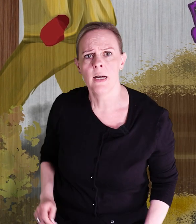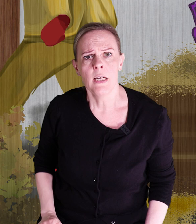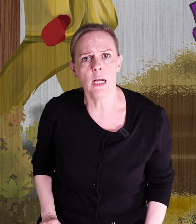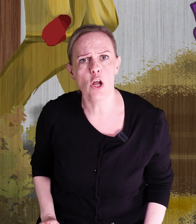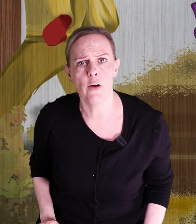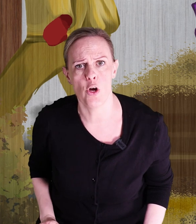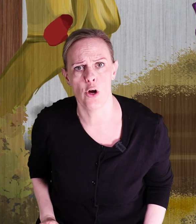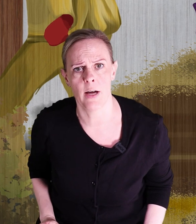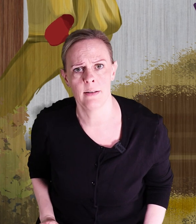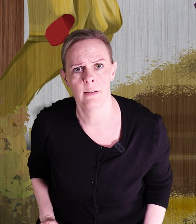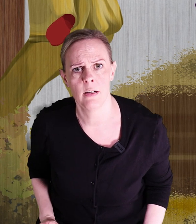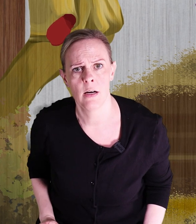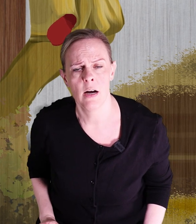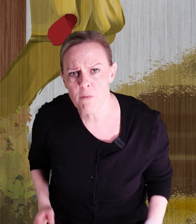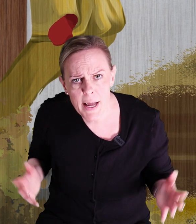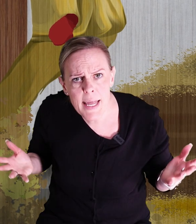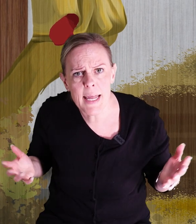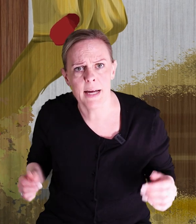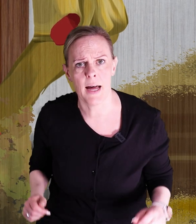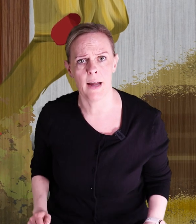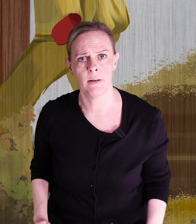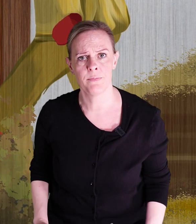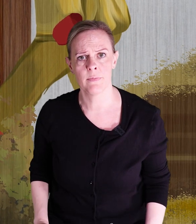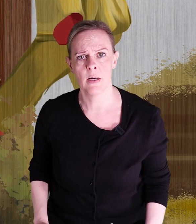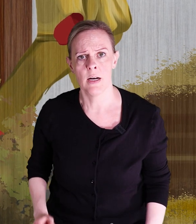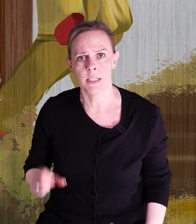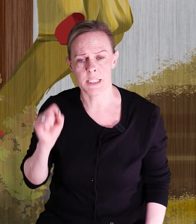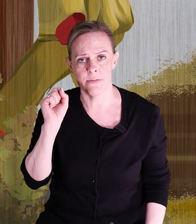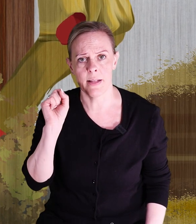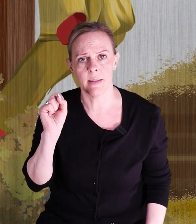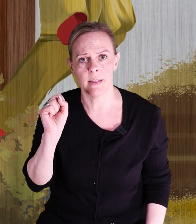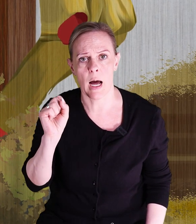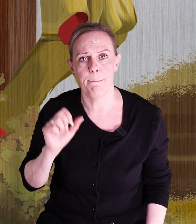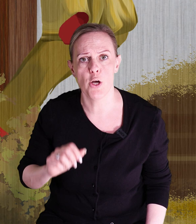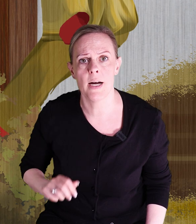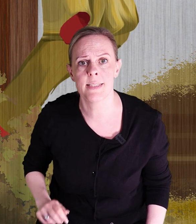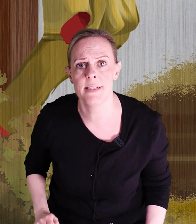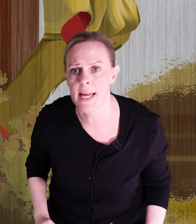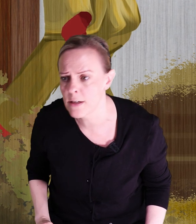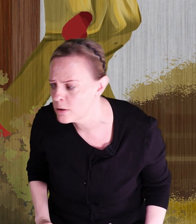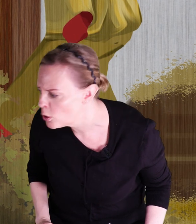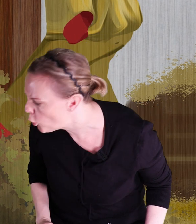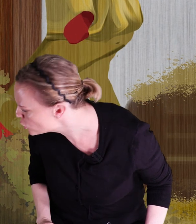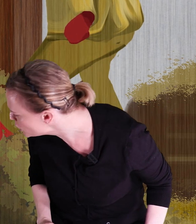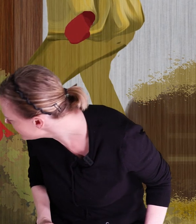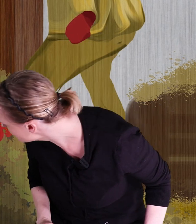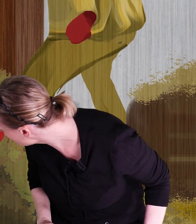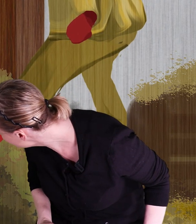i lövhögen. Vad är där? Svante han böjer sig ner och kikar.